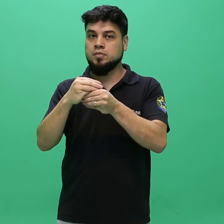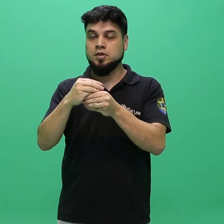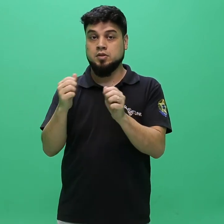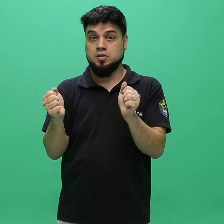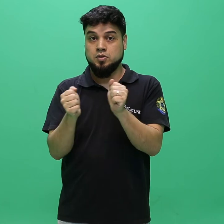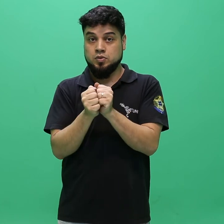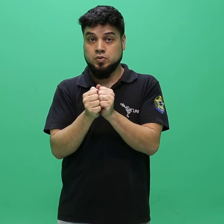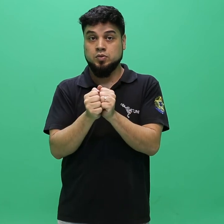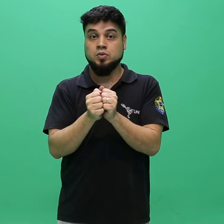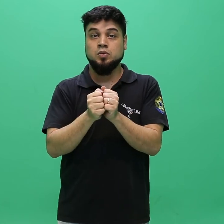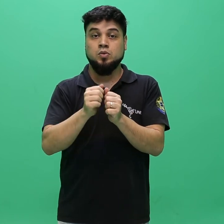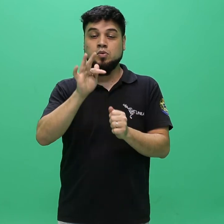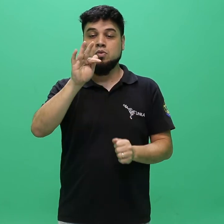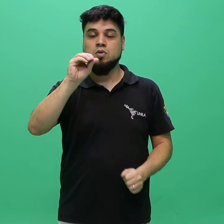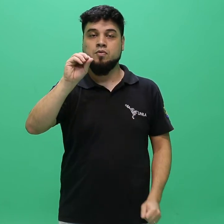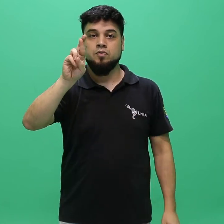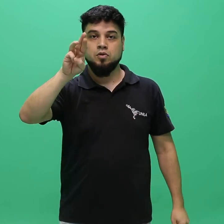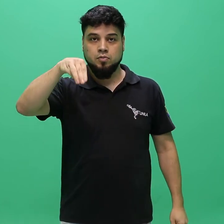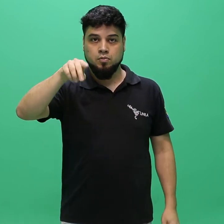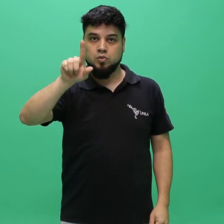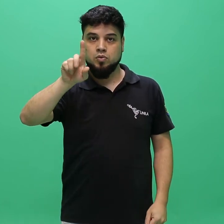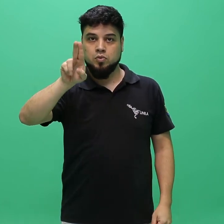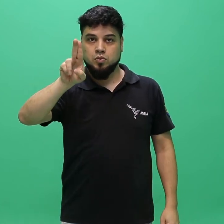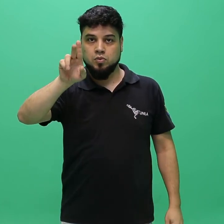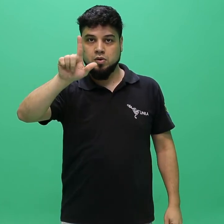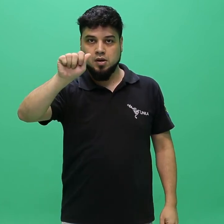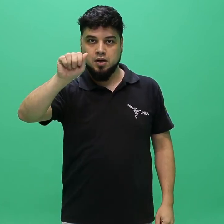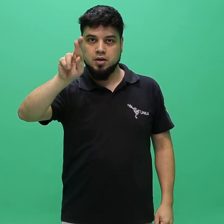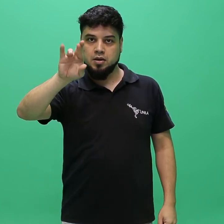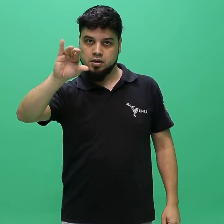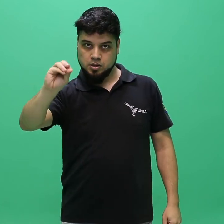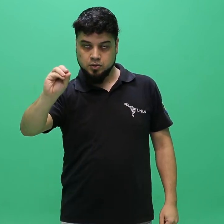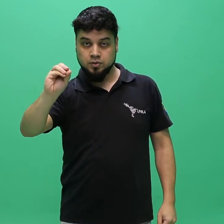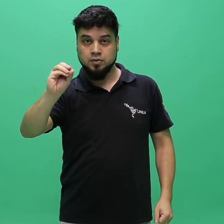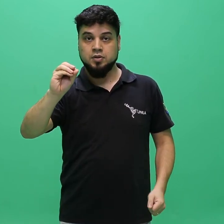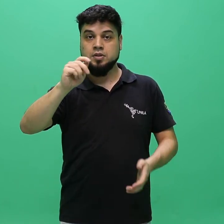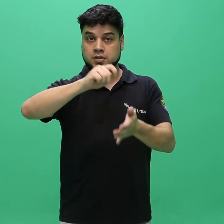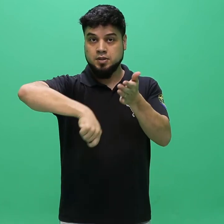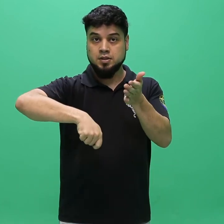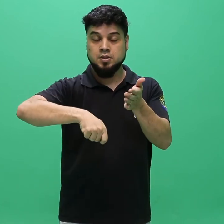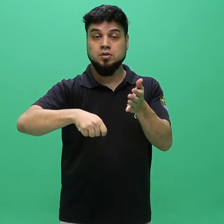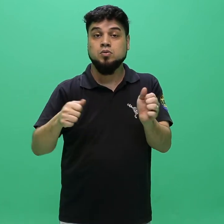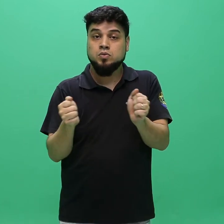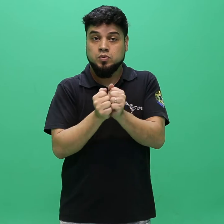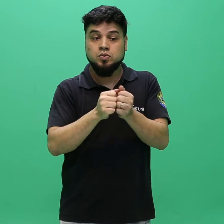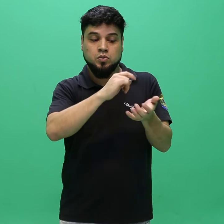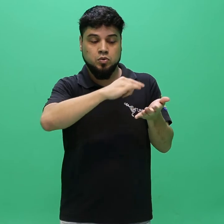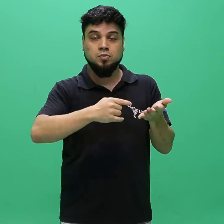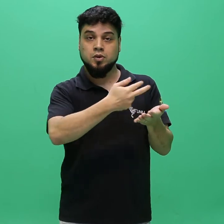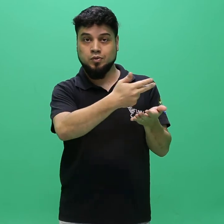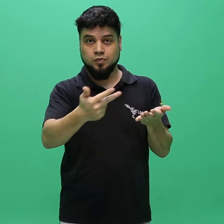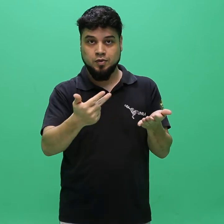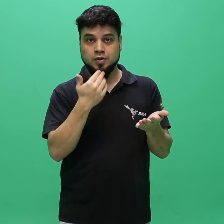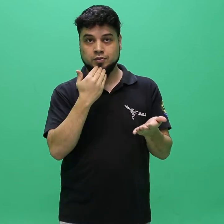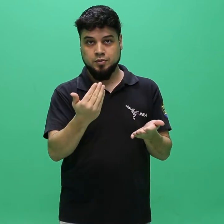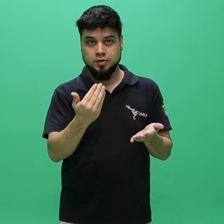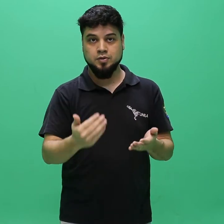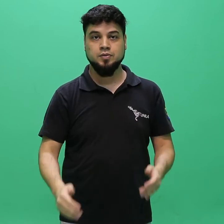formulário eletrônico de inscrição, juntamente aos demais documentos solicitados.